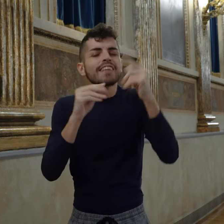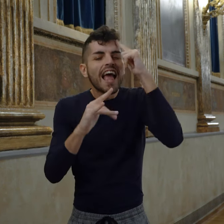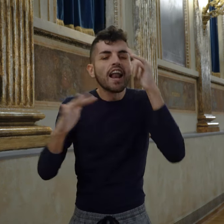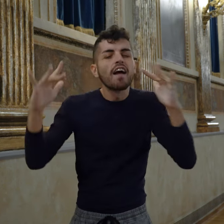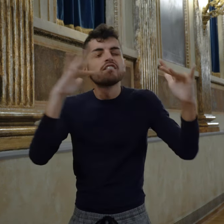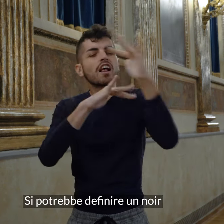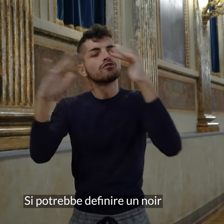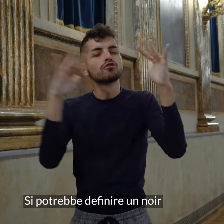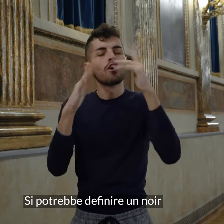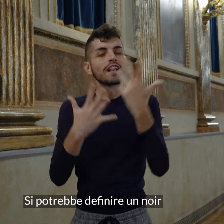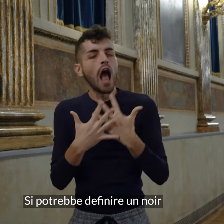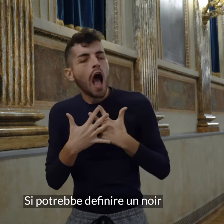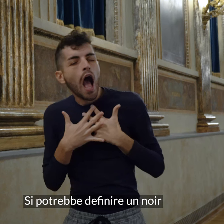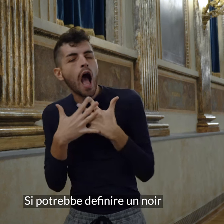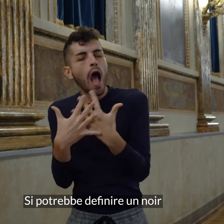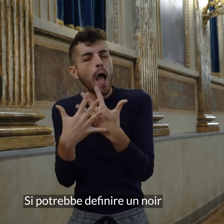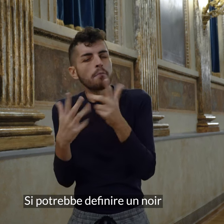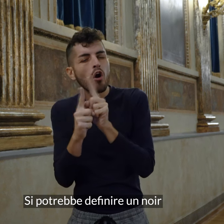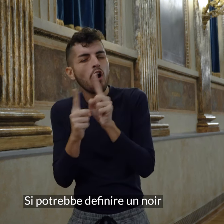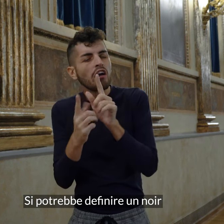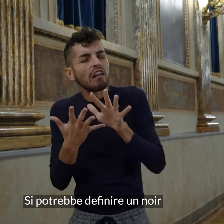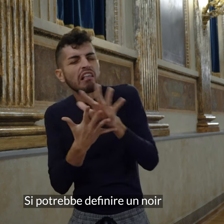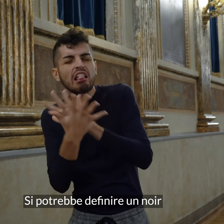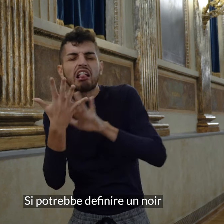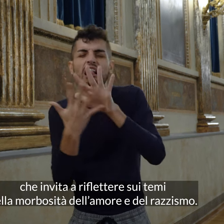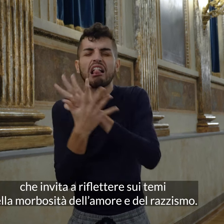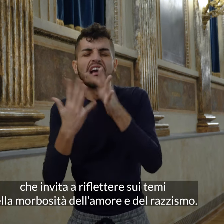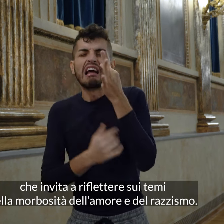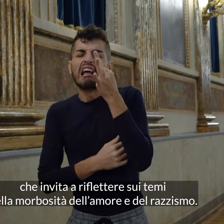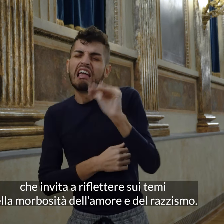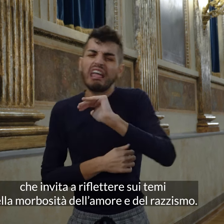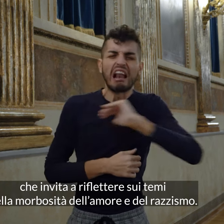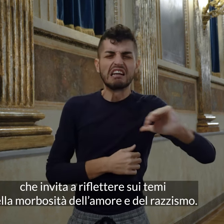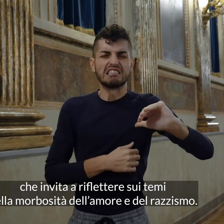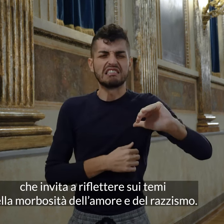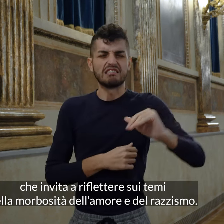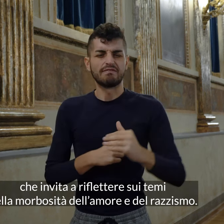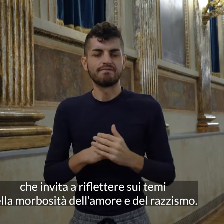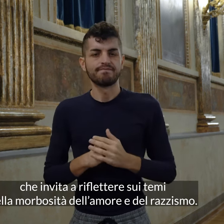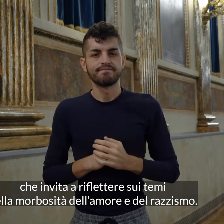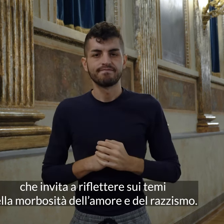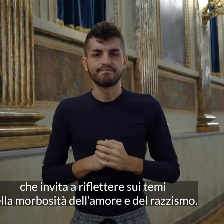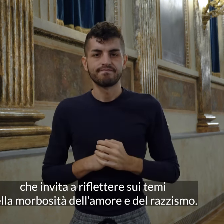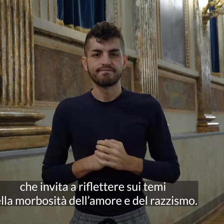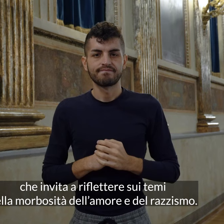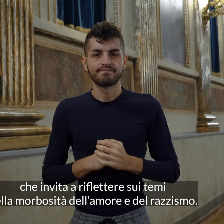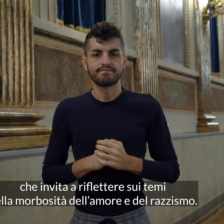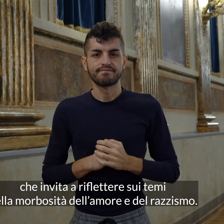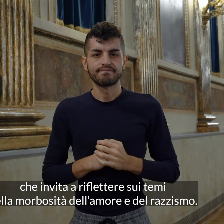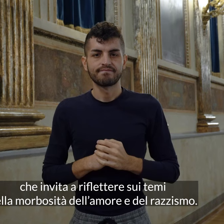Si potrebbe definire un noir che invita a riflettere sui temi della morbosità dell'amore